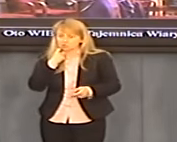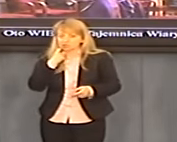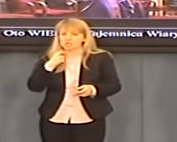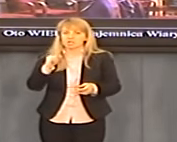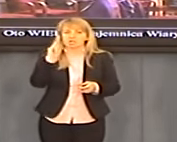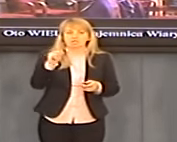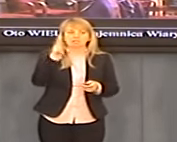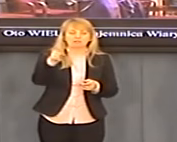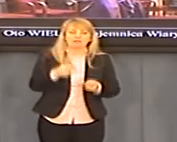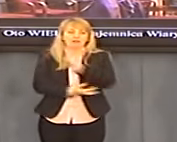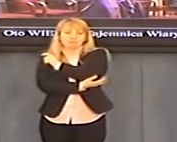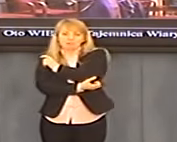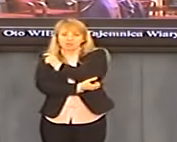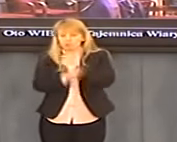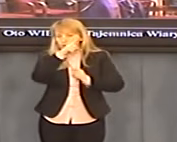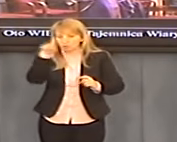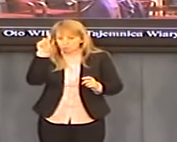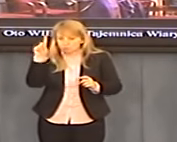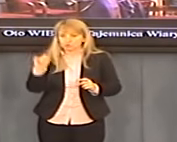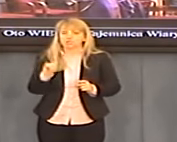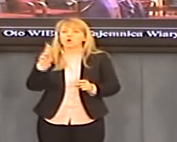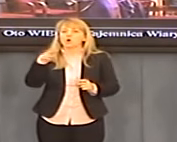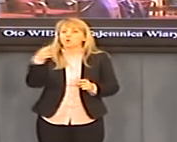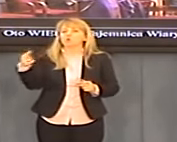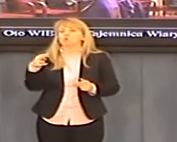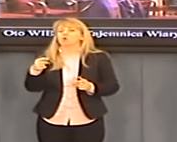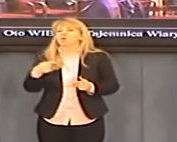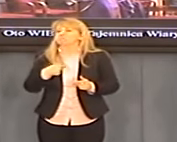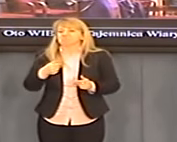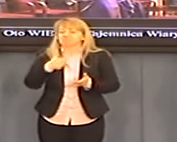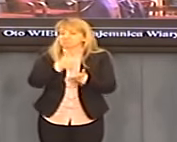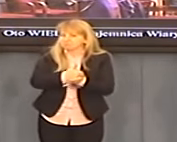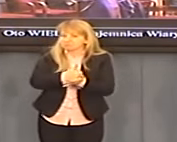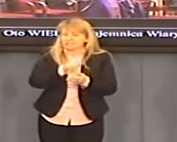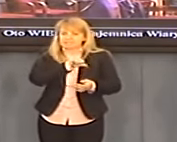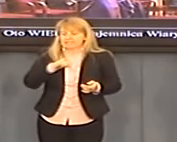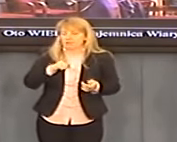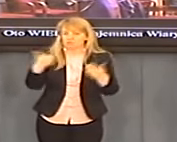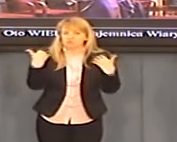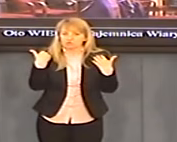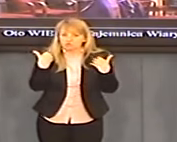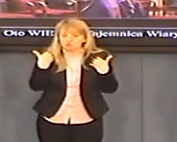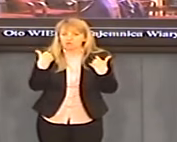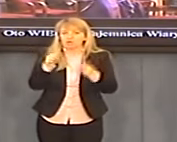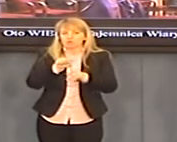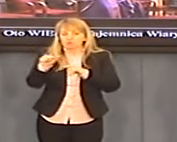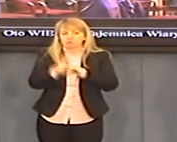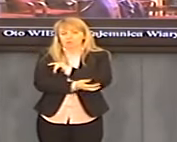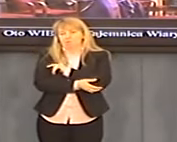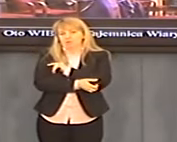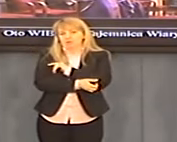które po prostu nie są w stanie w Polsce godnie żyć z różnych